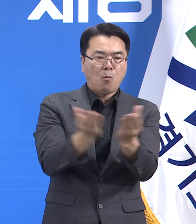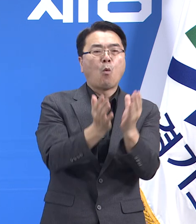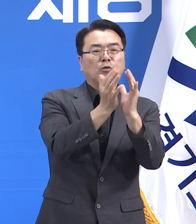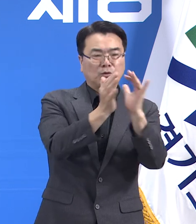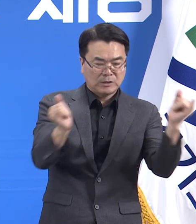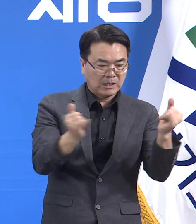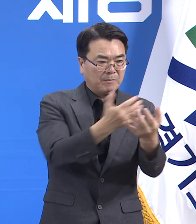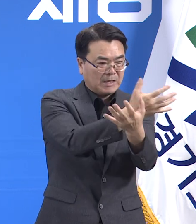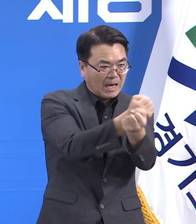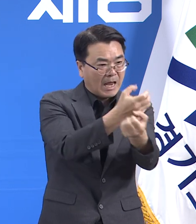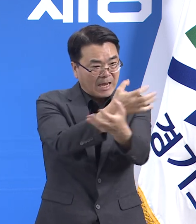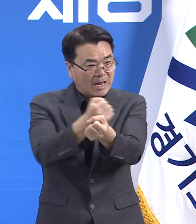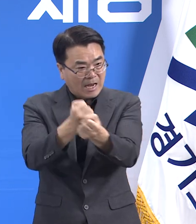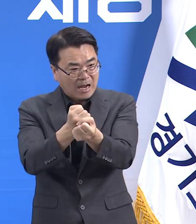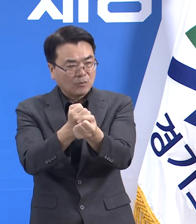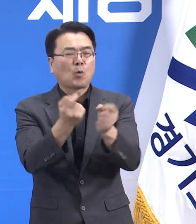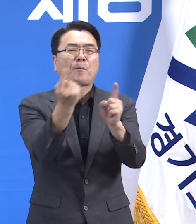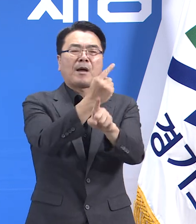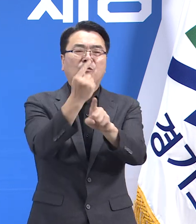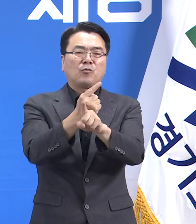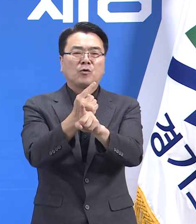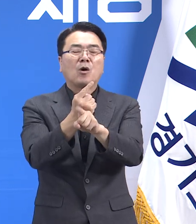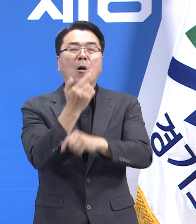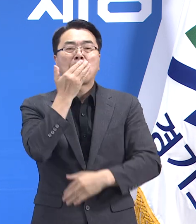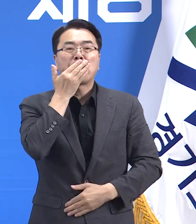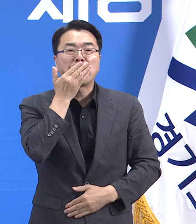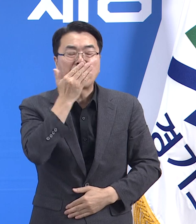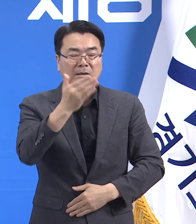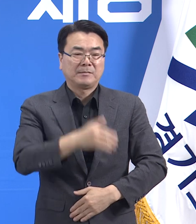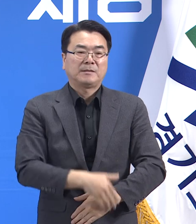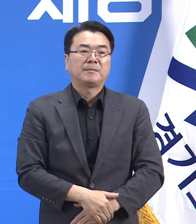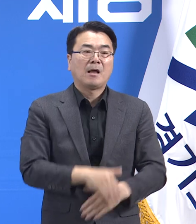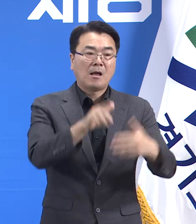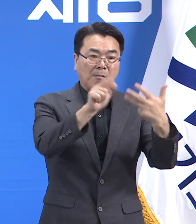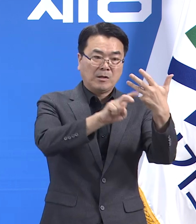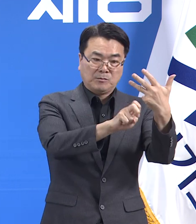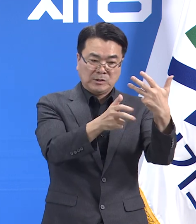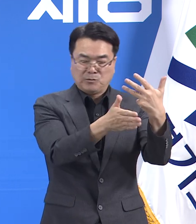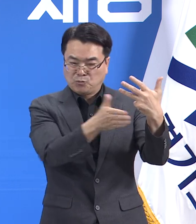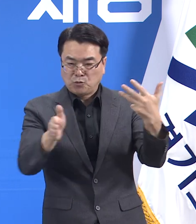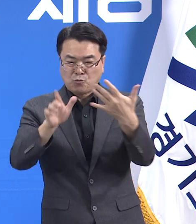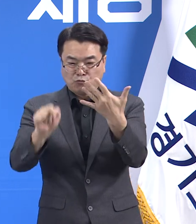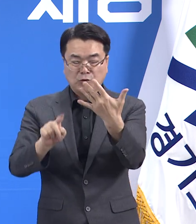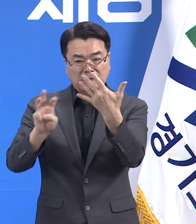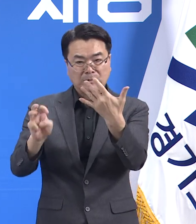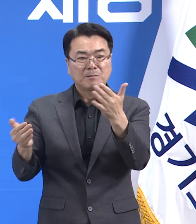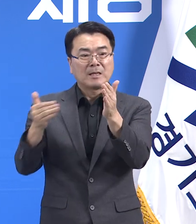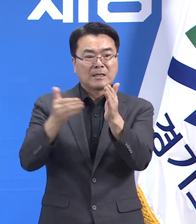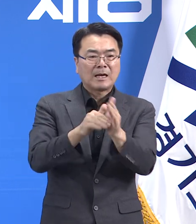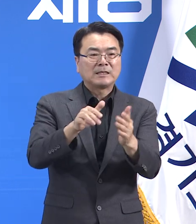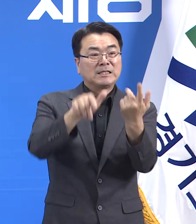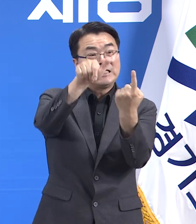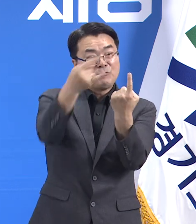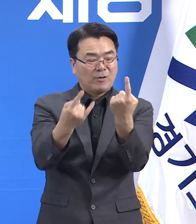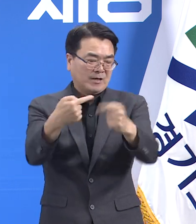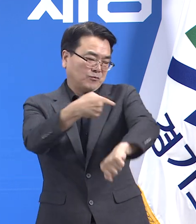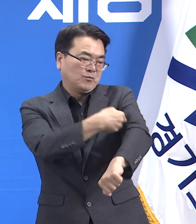예약 및 변경이 가능합니다. 1차 접종은 8월 26일부터 9월 30일까지 진행될 예정입니다.